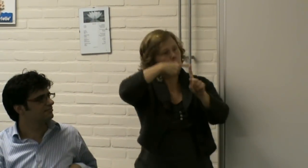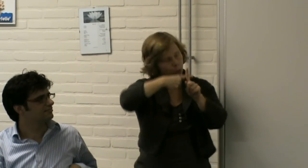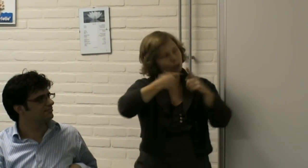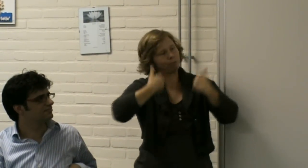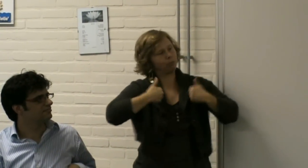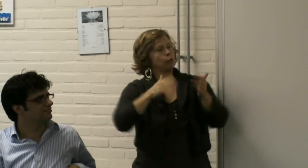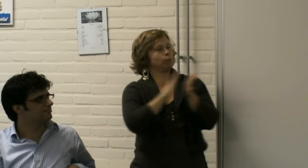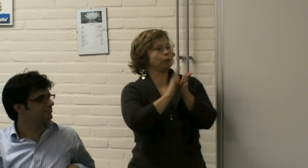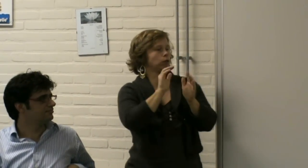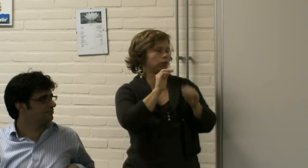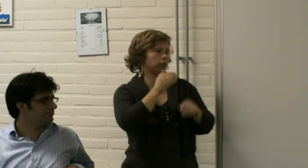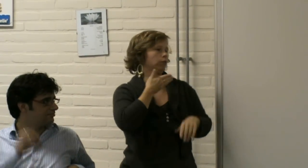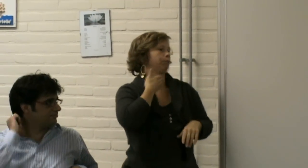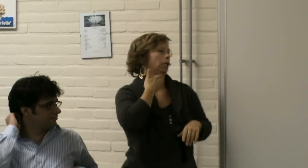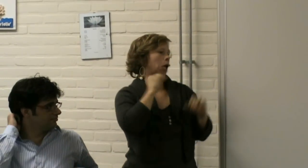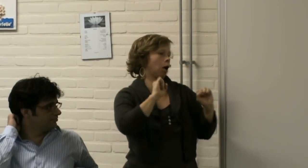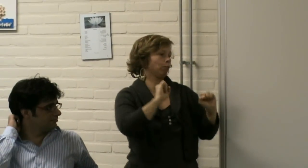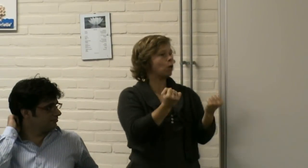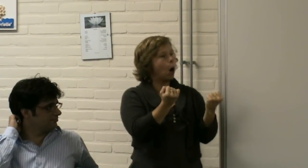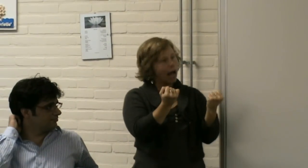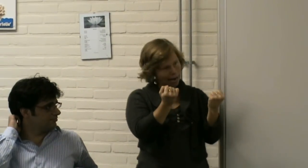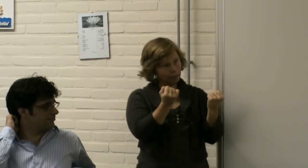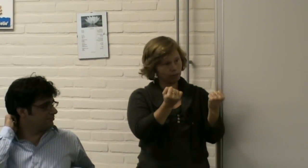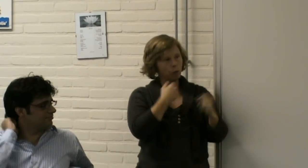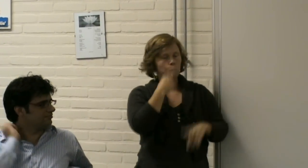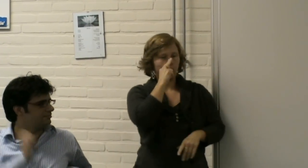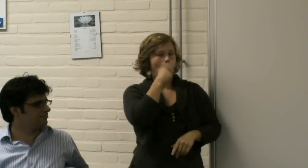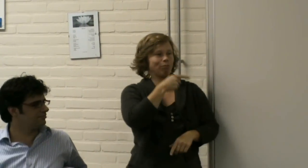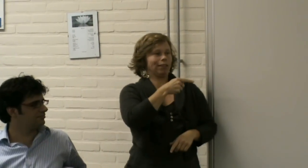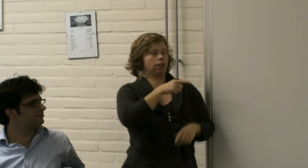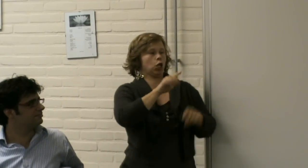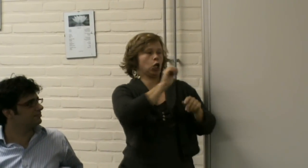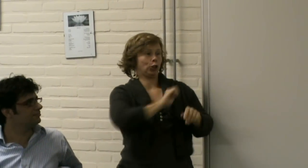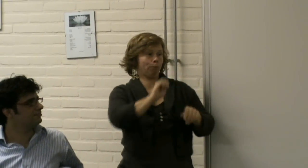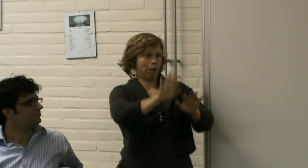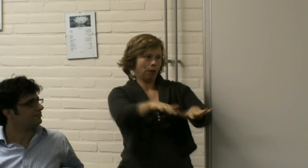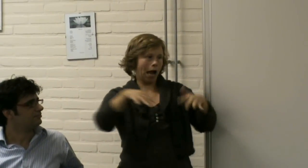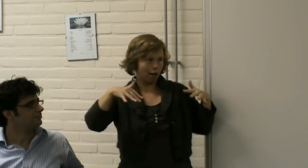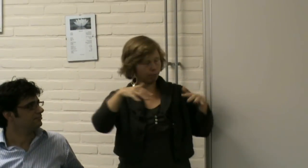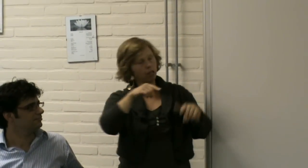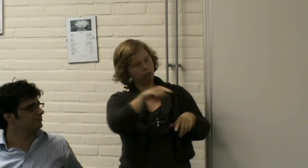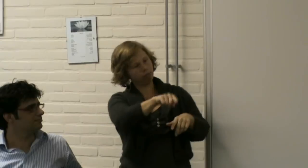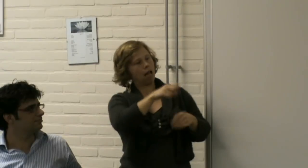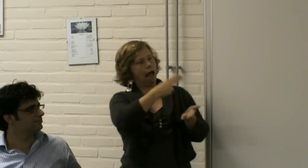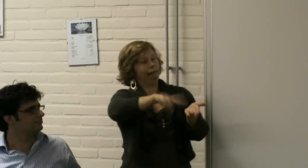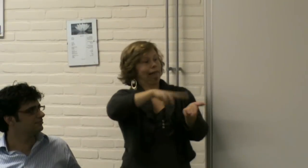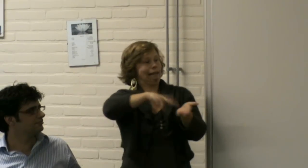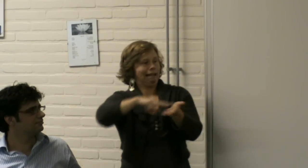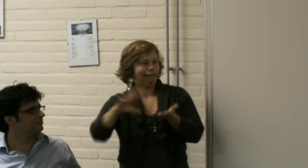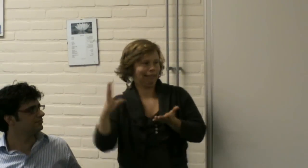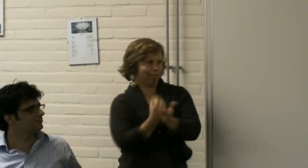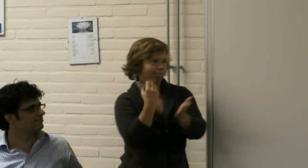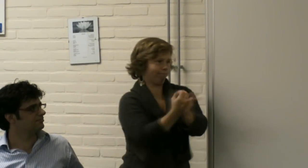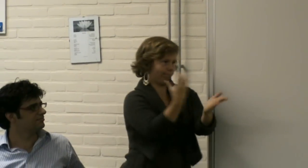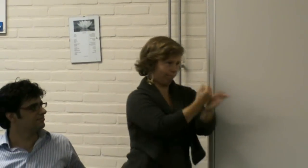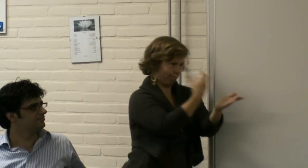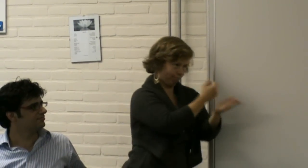brandbeleid van 1 en 2. Voor welke slechtelhonden mensen. Dus wij hopen dat het Europese